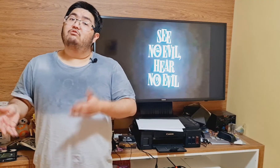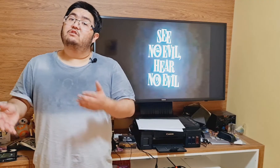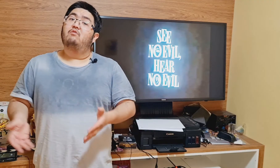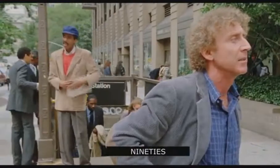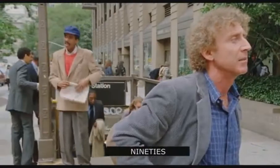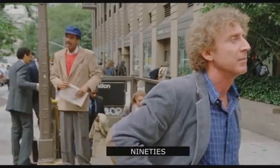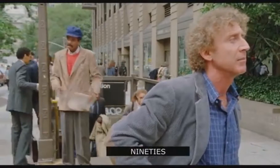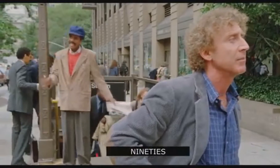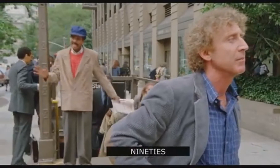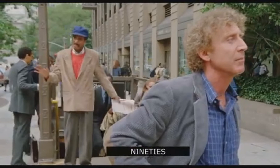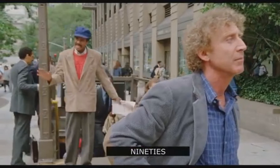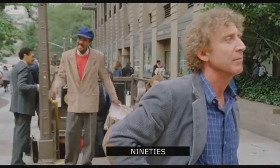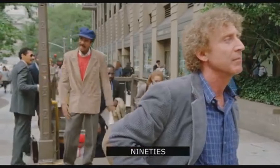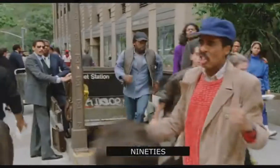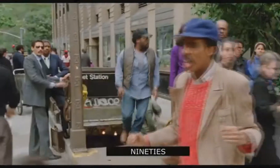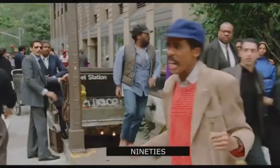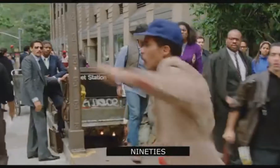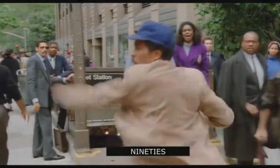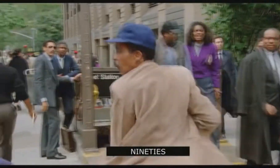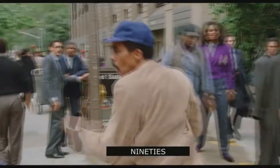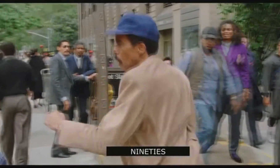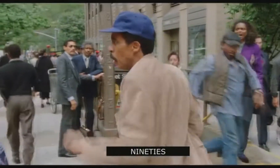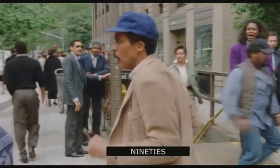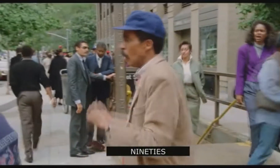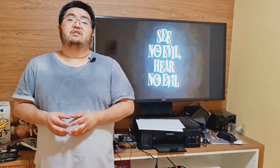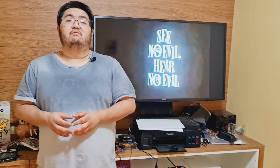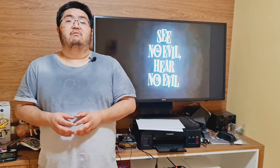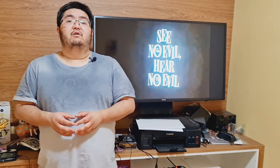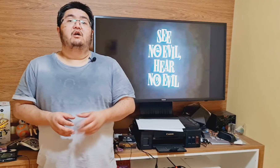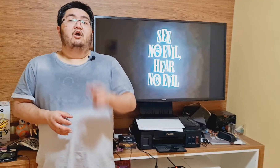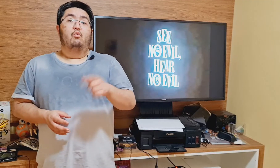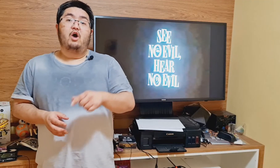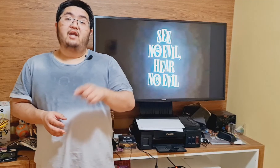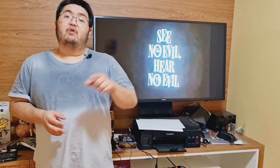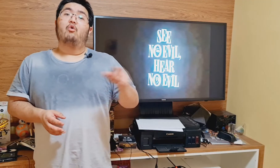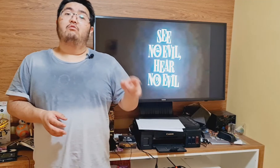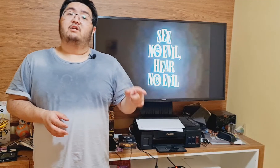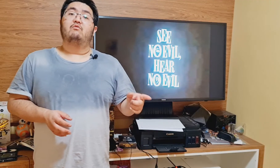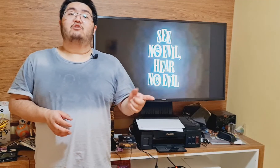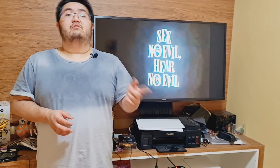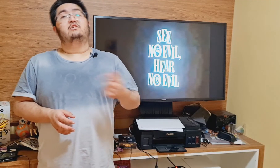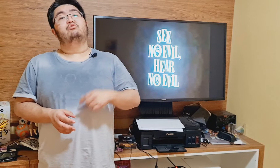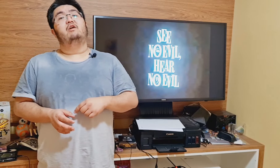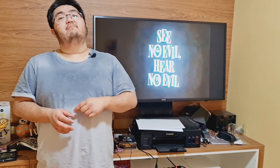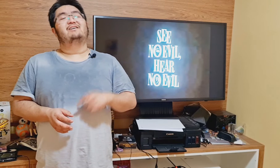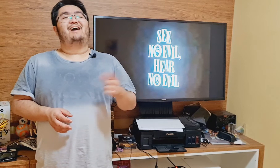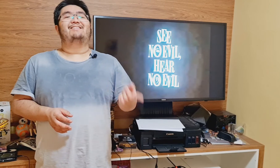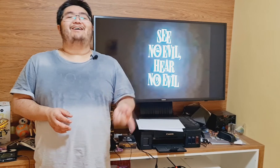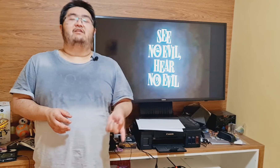não gostam de abrir as pessoas à sua real condição. Wally conta com a ajuda de sua irmã, Adele,